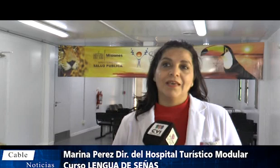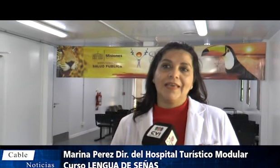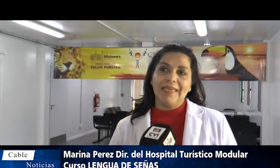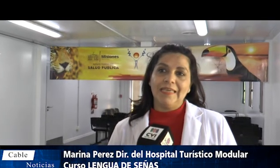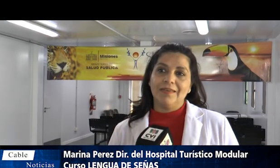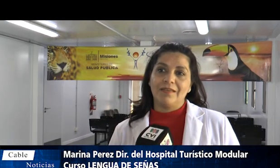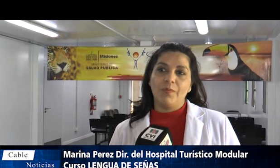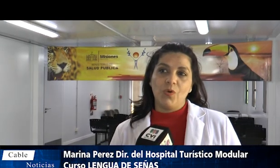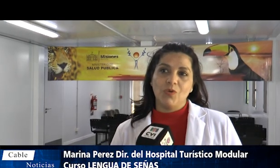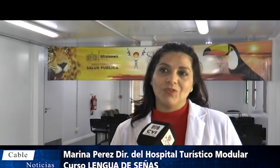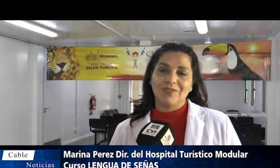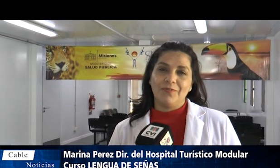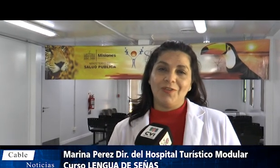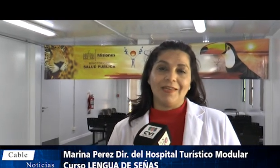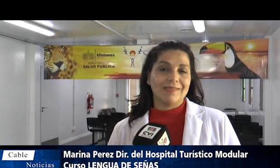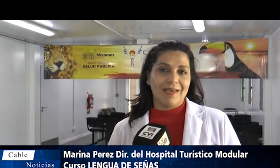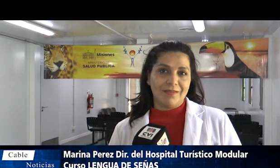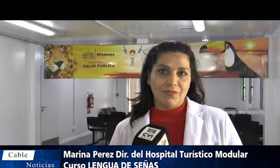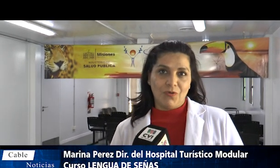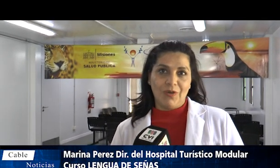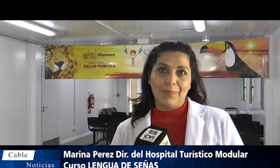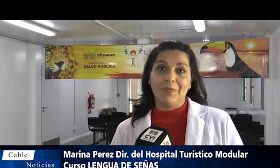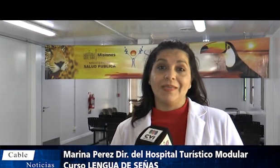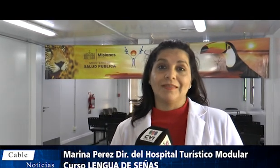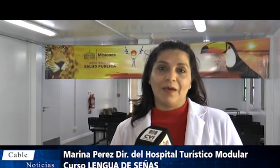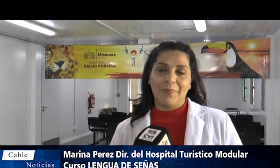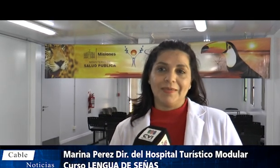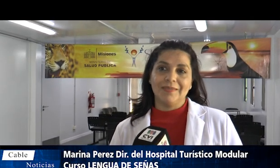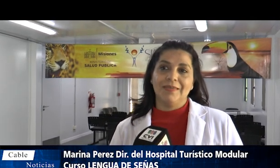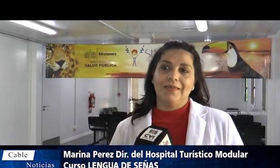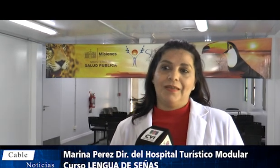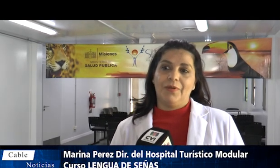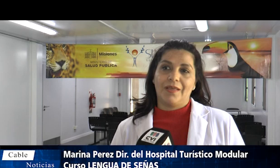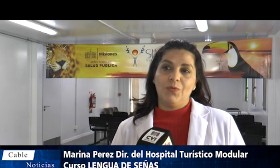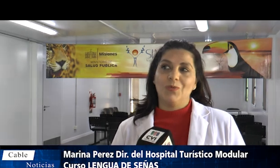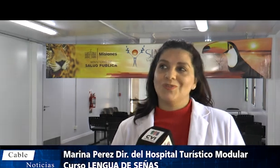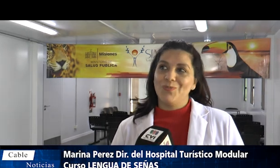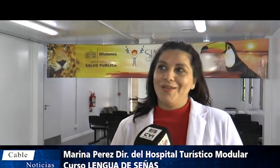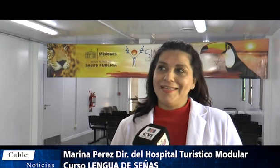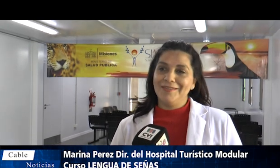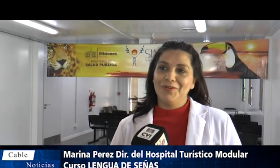Y estamos finalizando la primera etapa, la verdad un curso muy lindo,